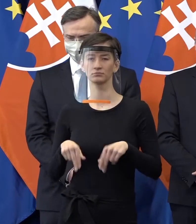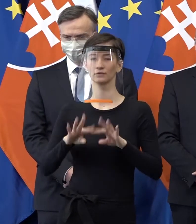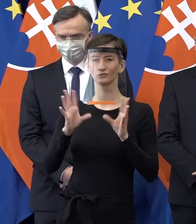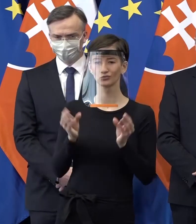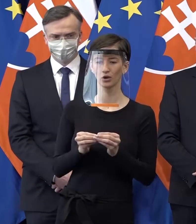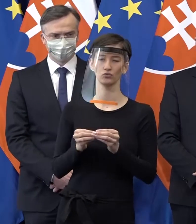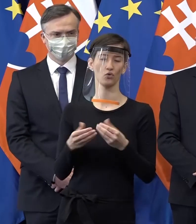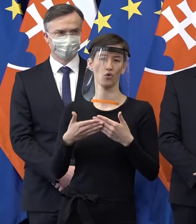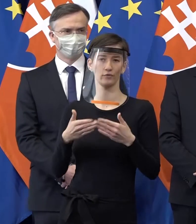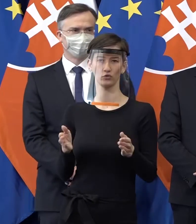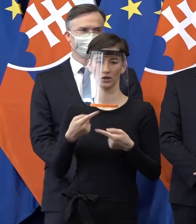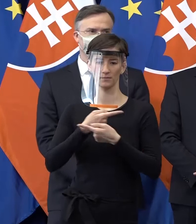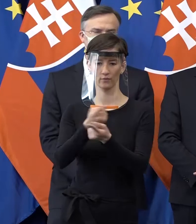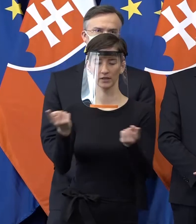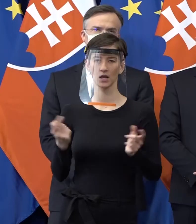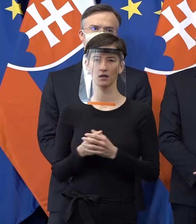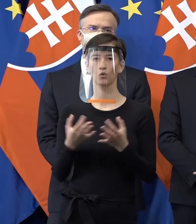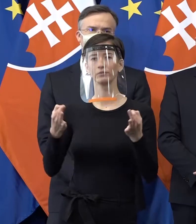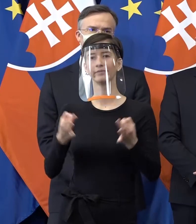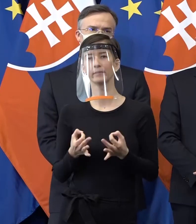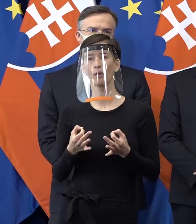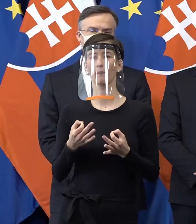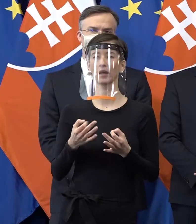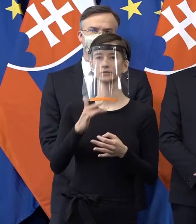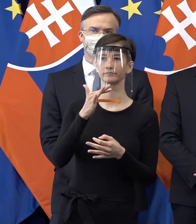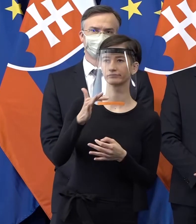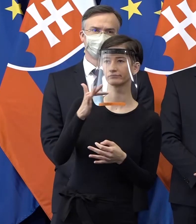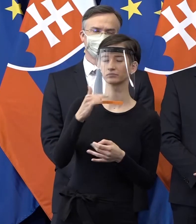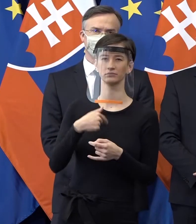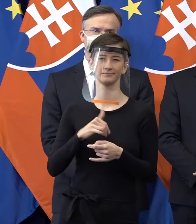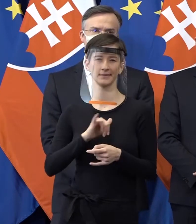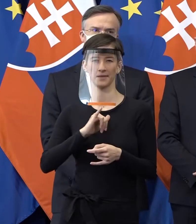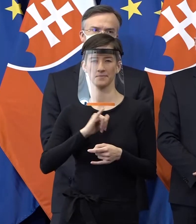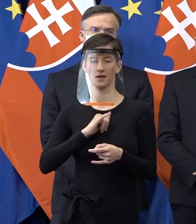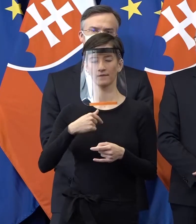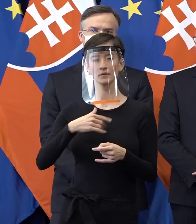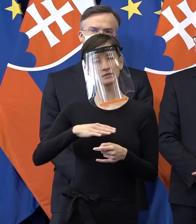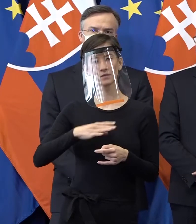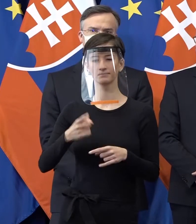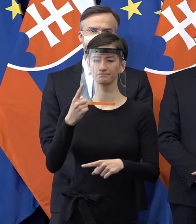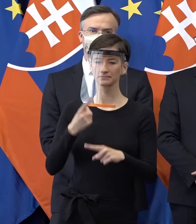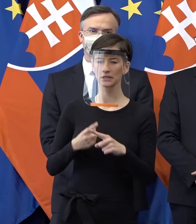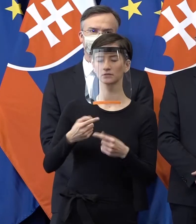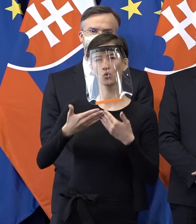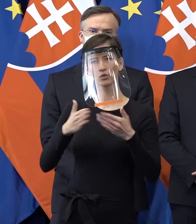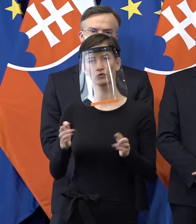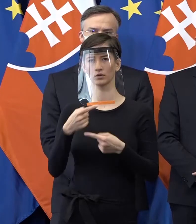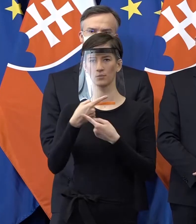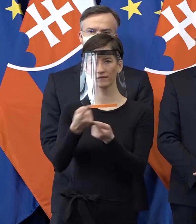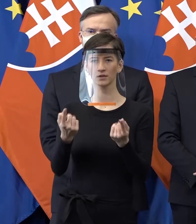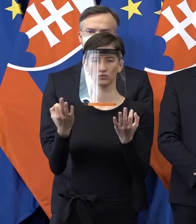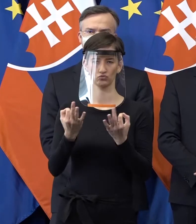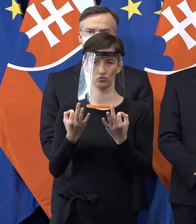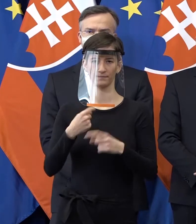vedal by som, rečičiek. To, že kto s čím čo súhlasí a myslím si, že na báze tohto dokážeme nájsť